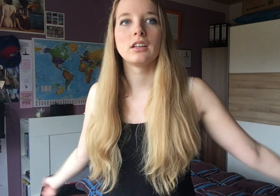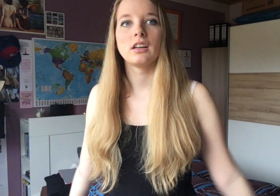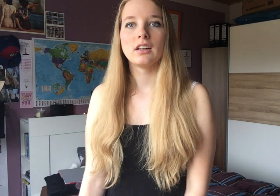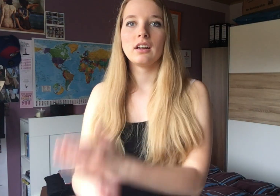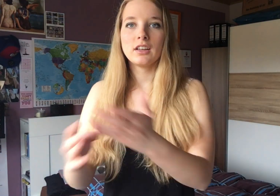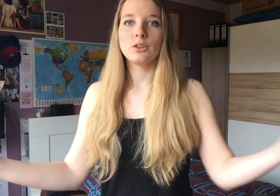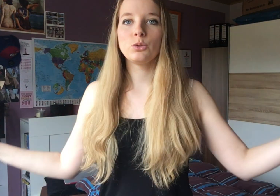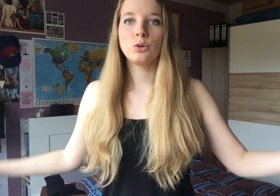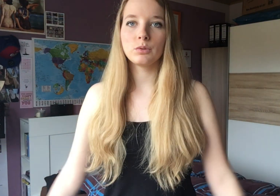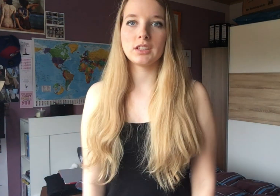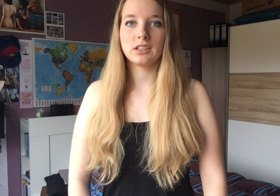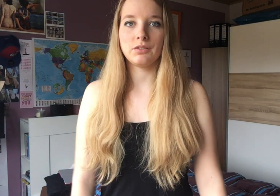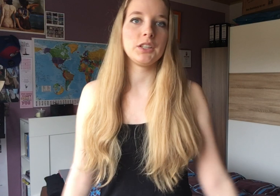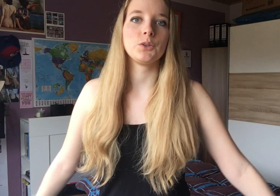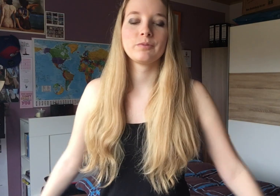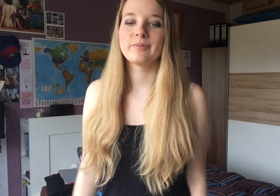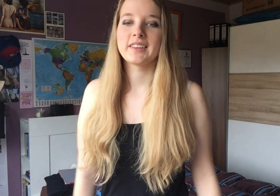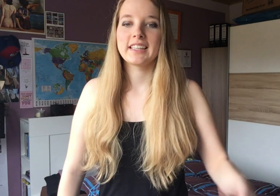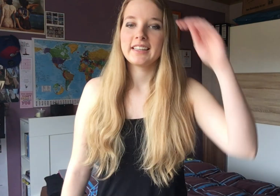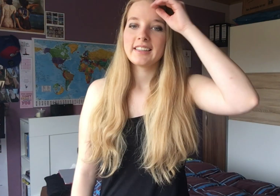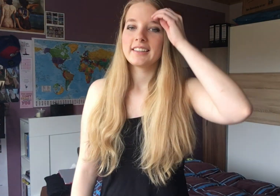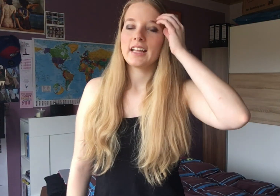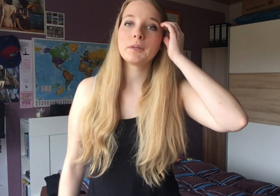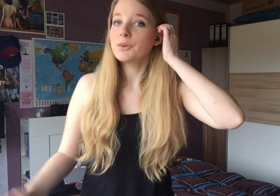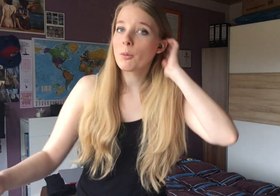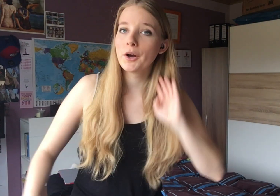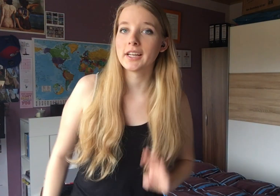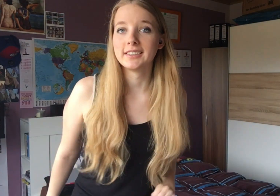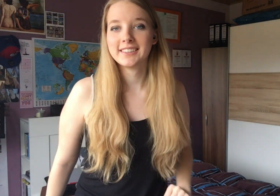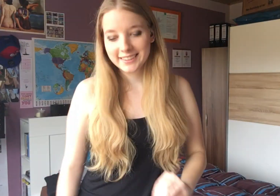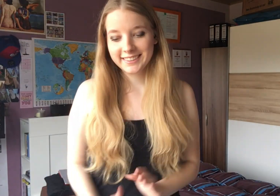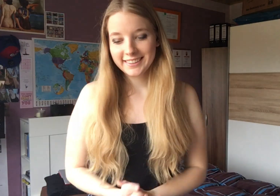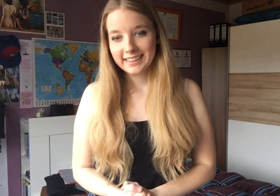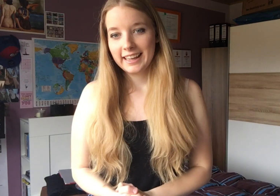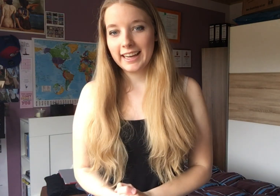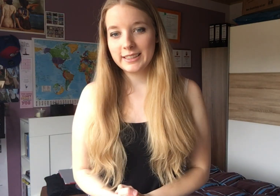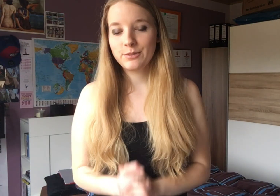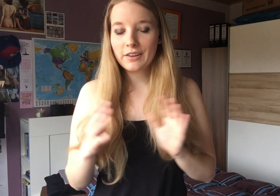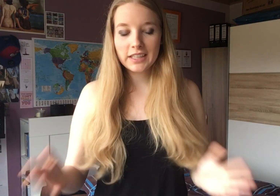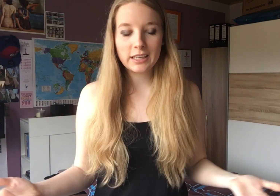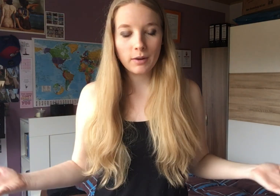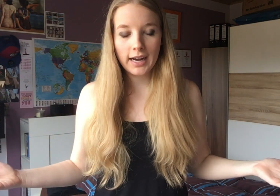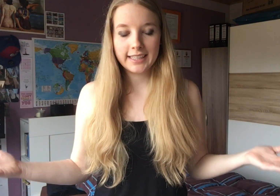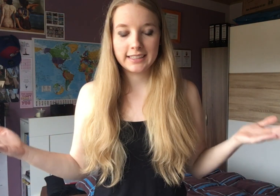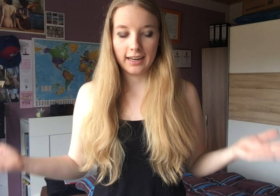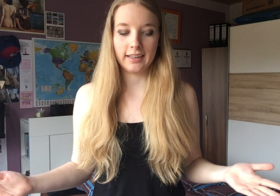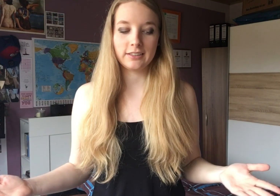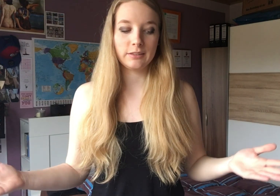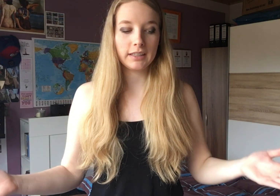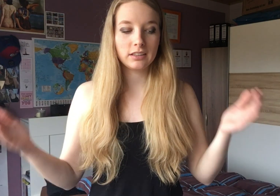YouTube und das Video. Aber dafür kommt heute eins. Also ich fange die immer eigentlich an. Also ich mache